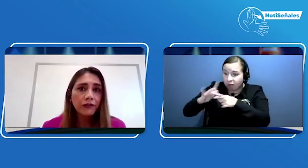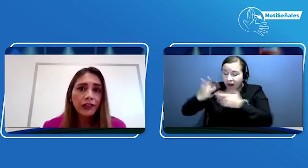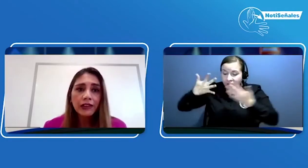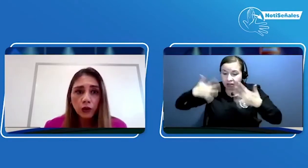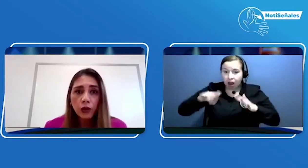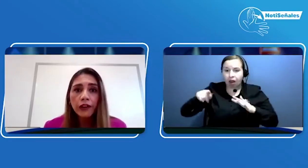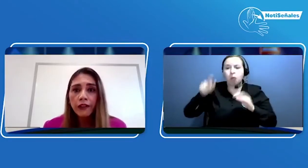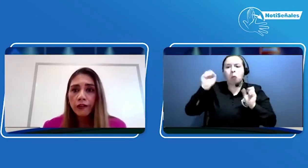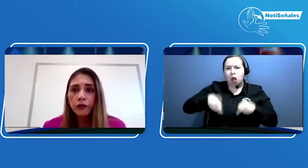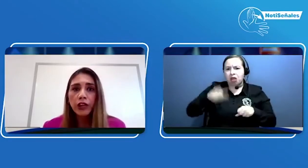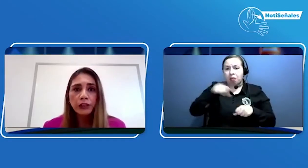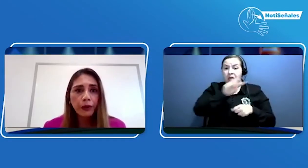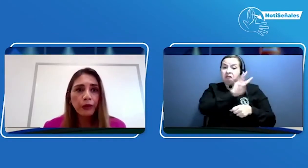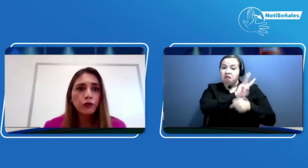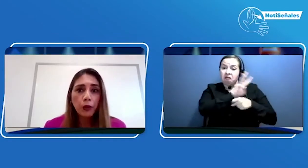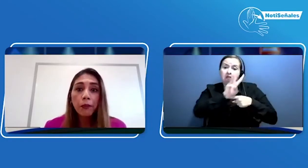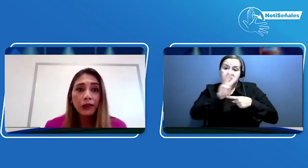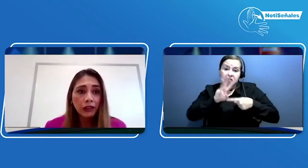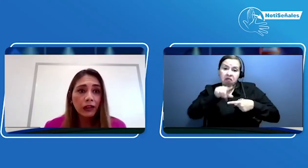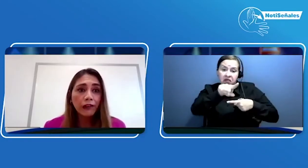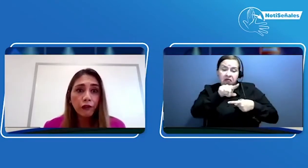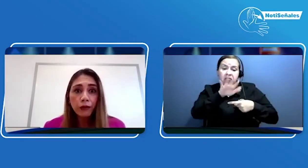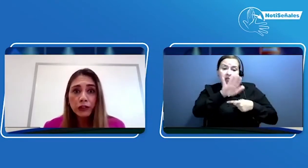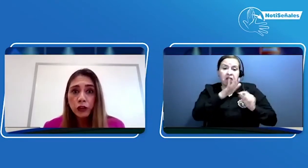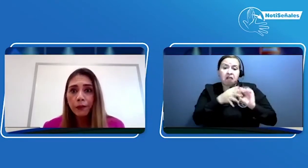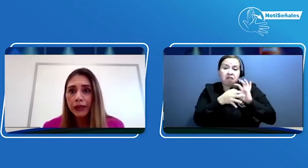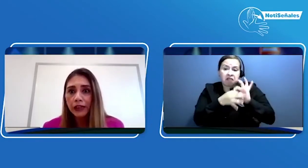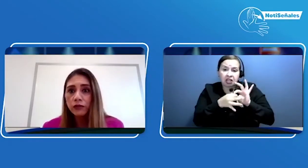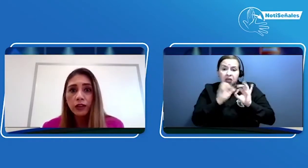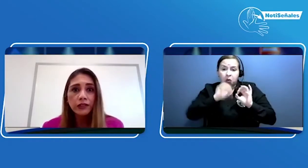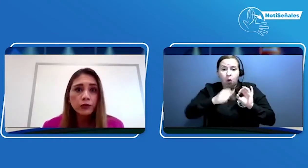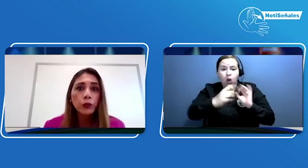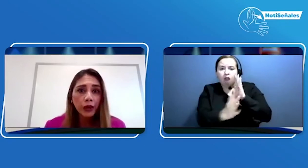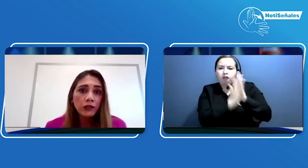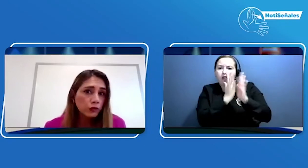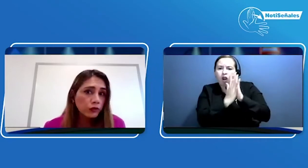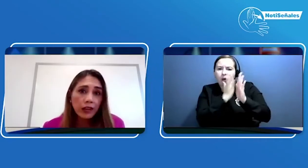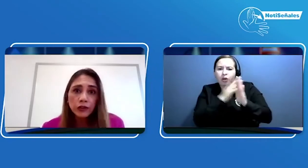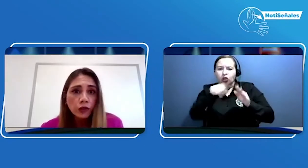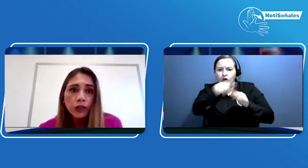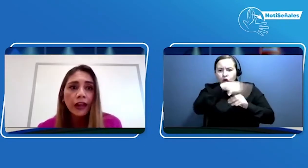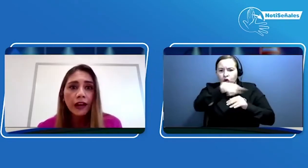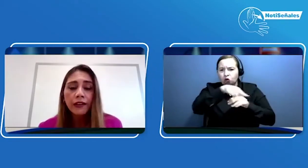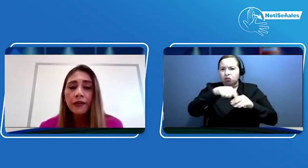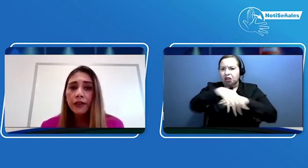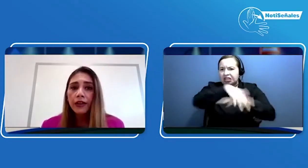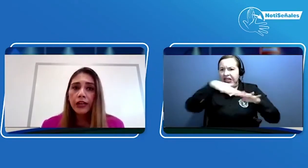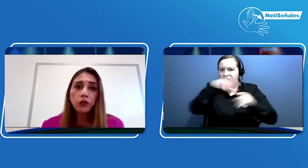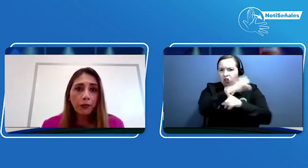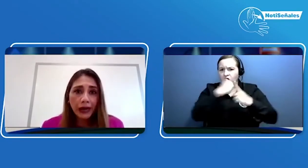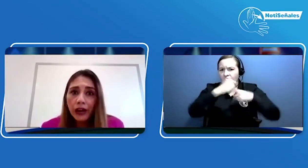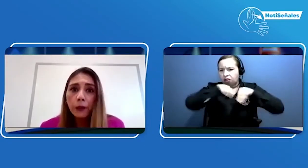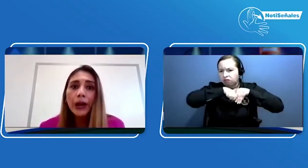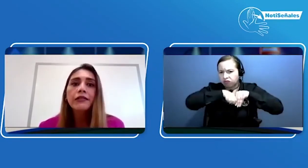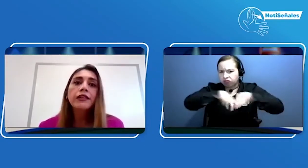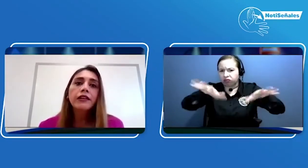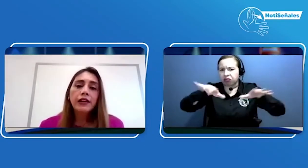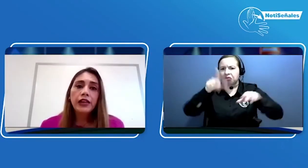PNASCOL donde les podemos compartir la información para que ustedes en sus redes sociales los tengan en su página web y